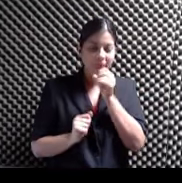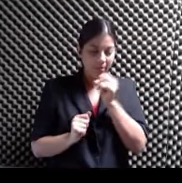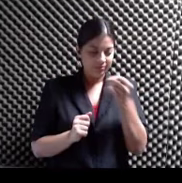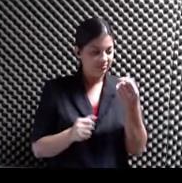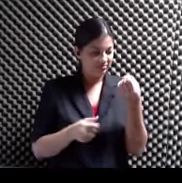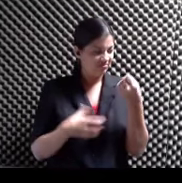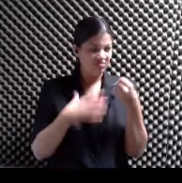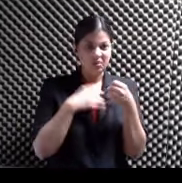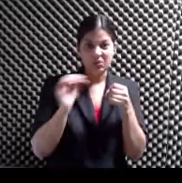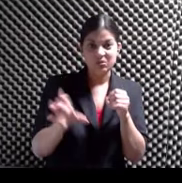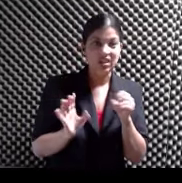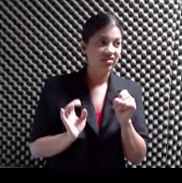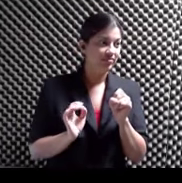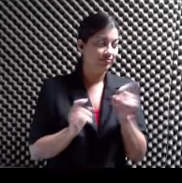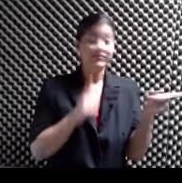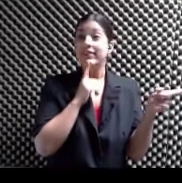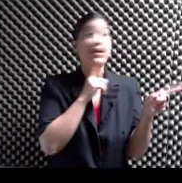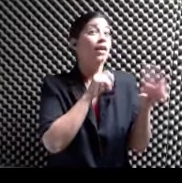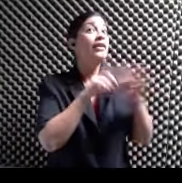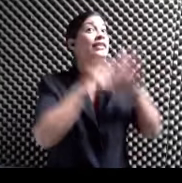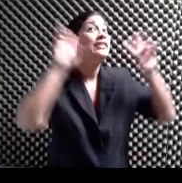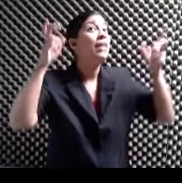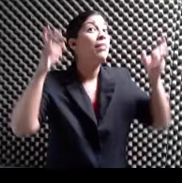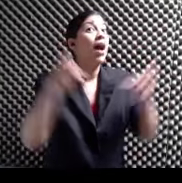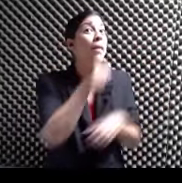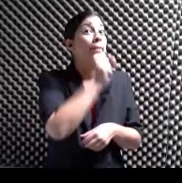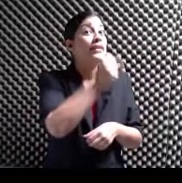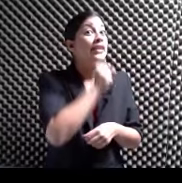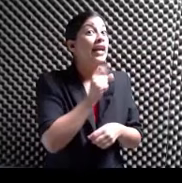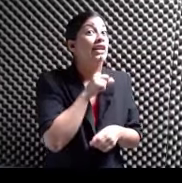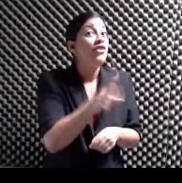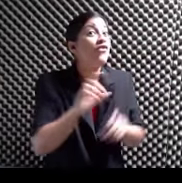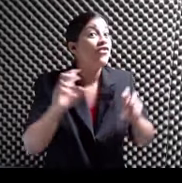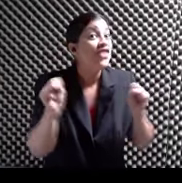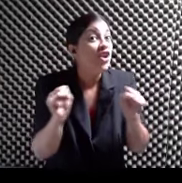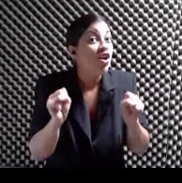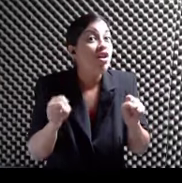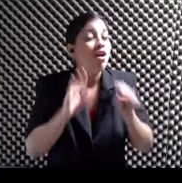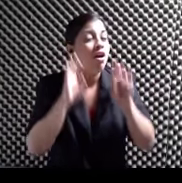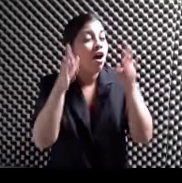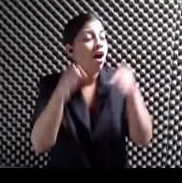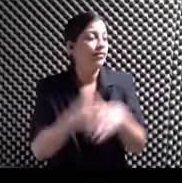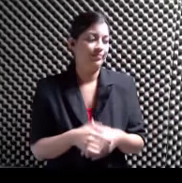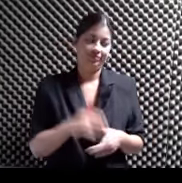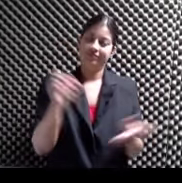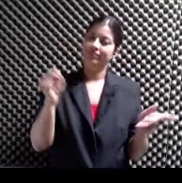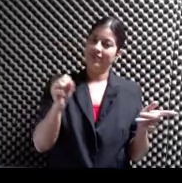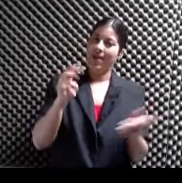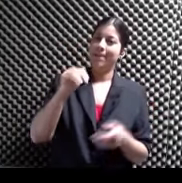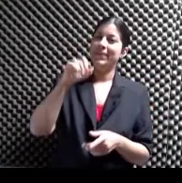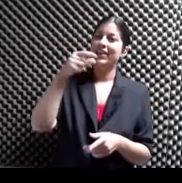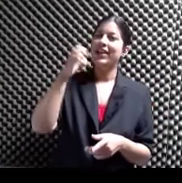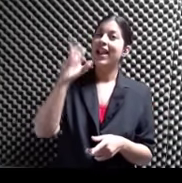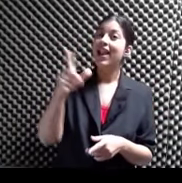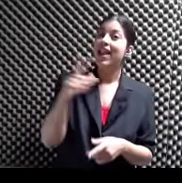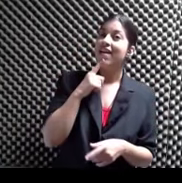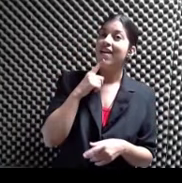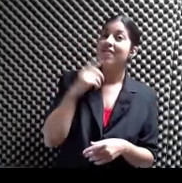Ya empezó a hablar de cosas frías Yo sé por dónde viene esto Ya priva la cosa Pues Miguel cuéntanos Festival del frío de